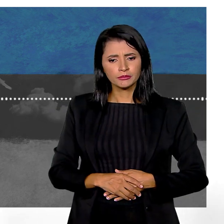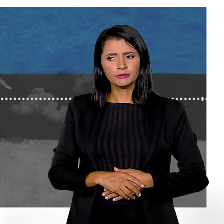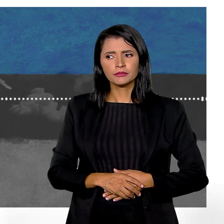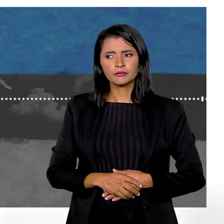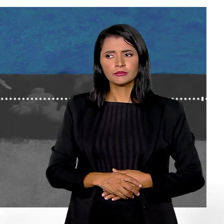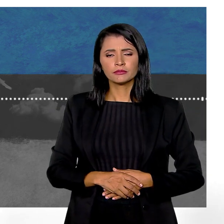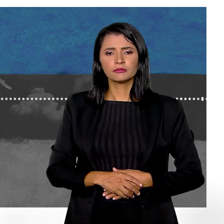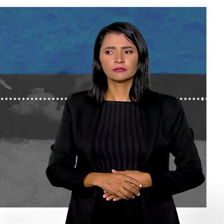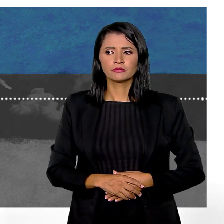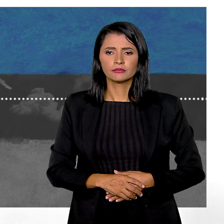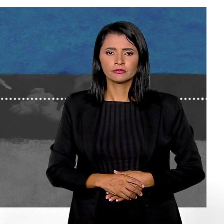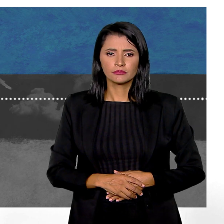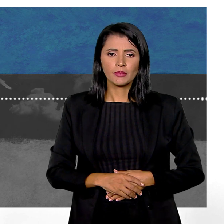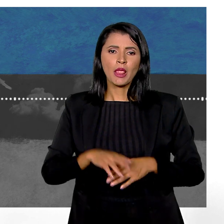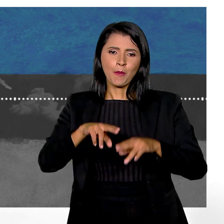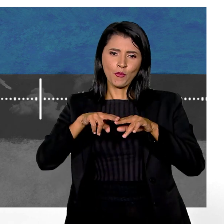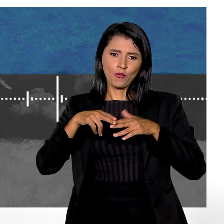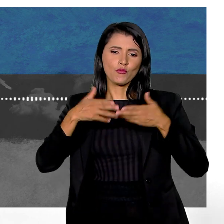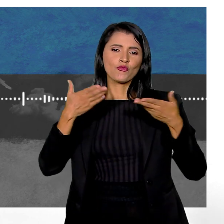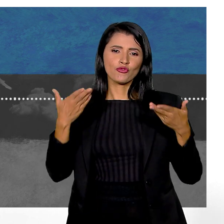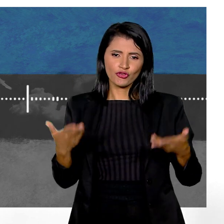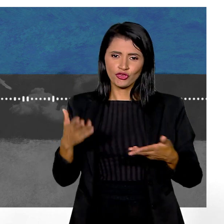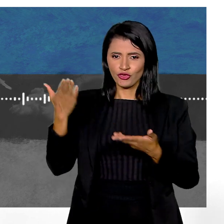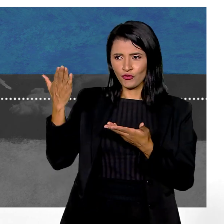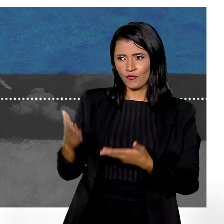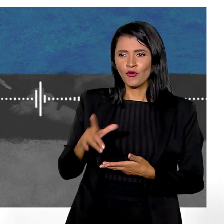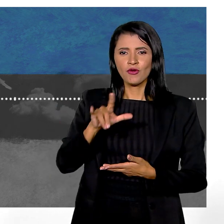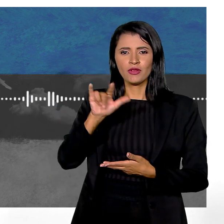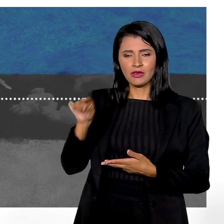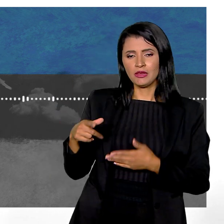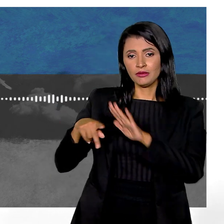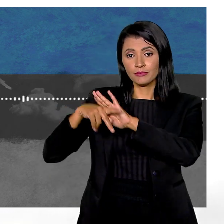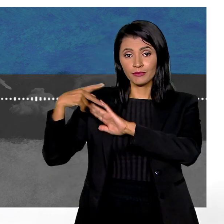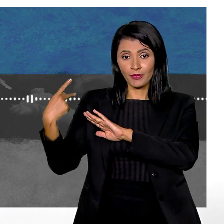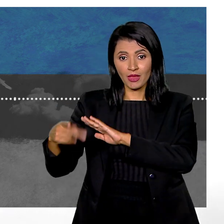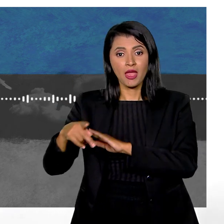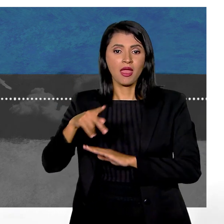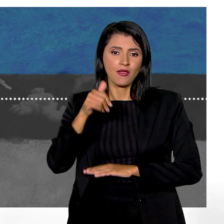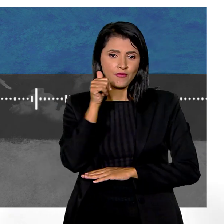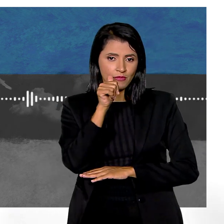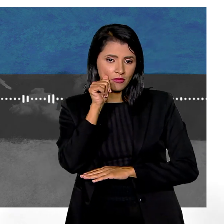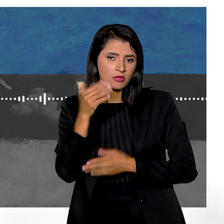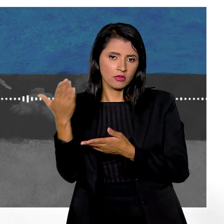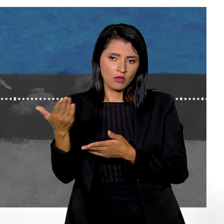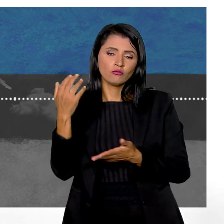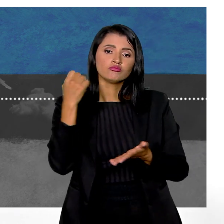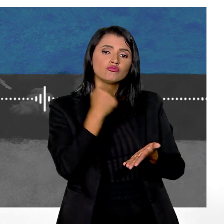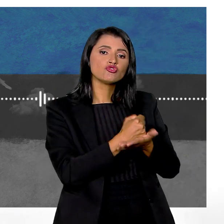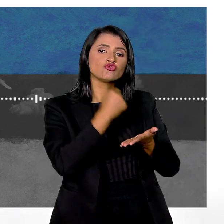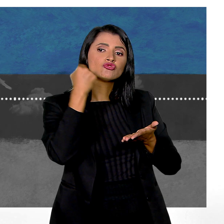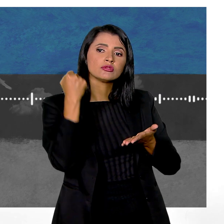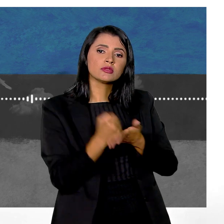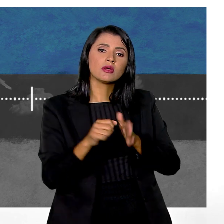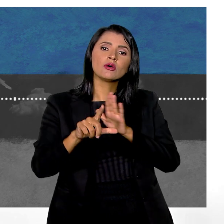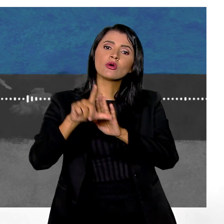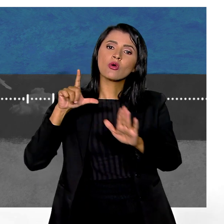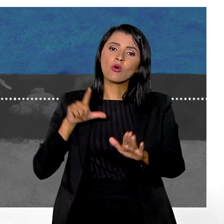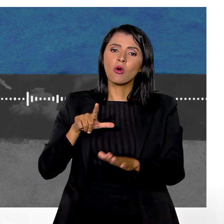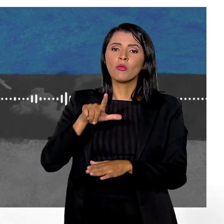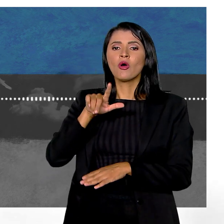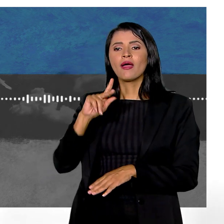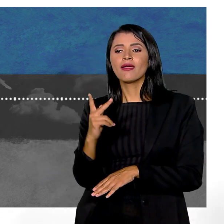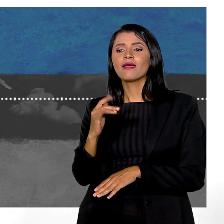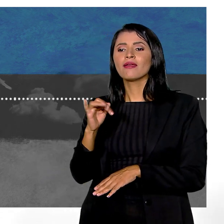nascimento Por esse motivo, Liz Cecília Que é do sexo feminino Foi registrada